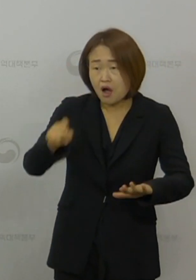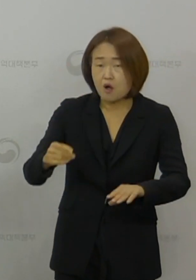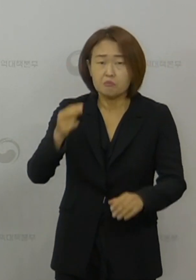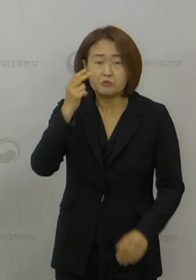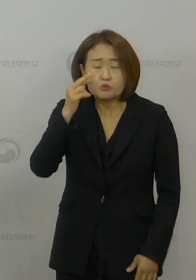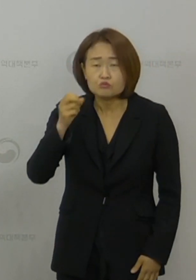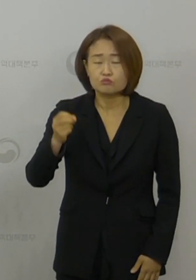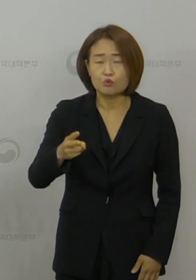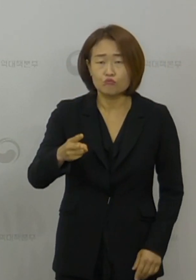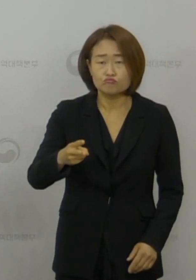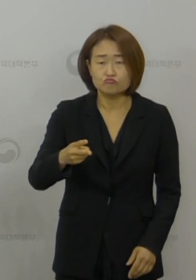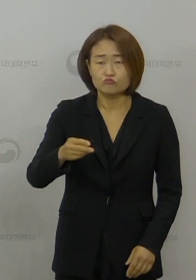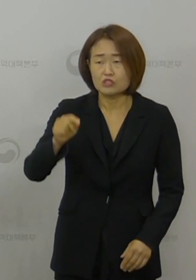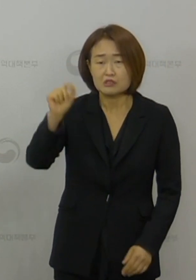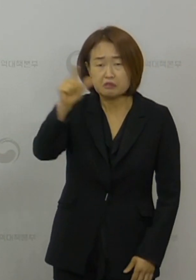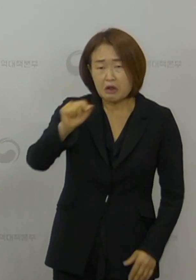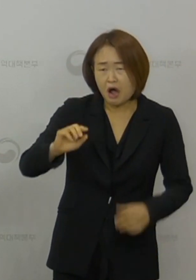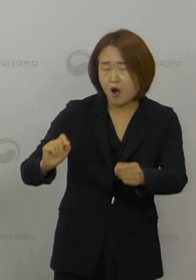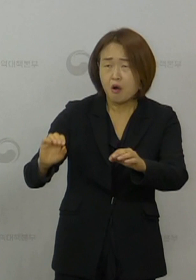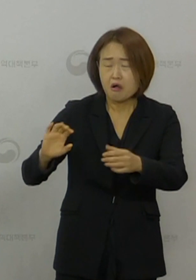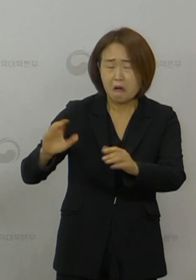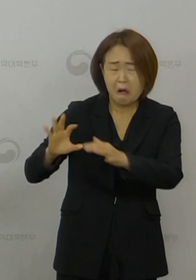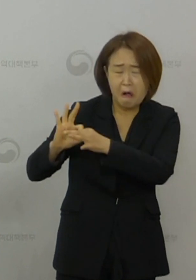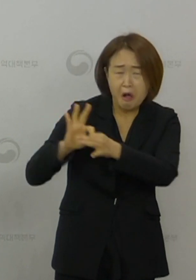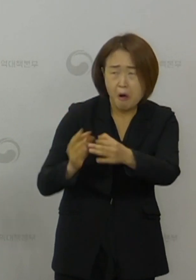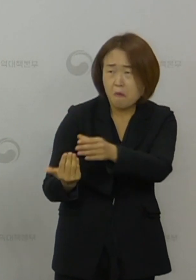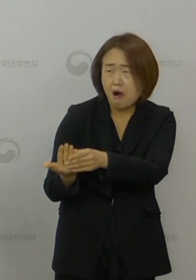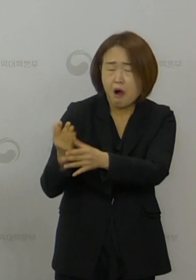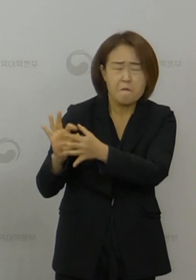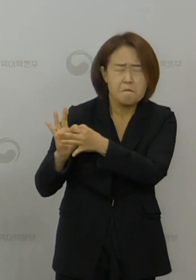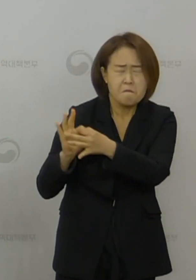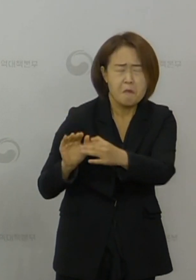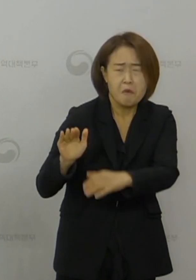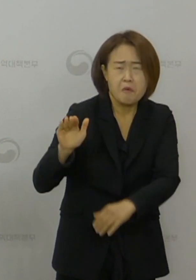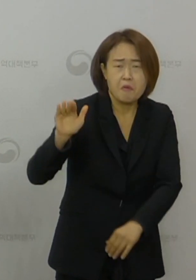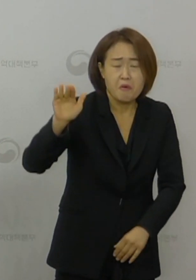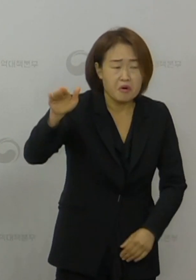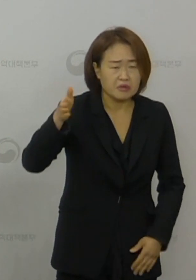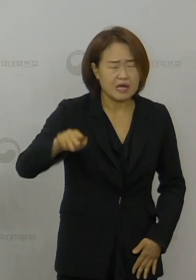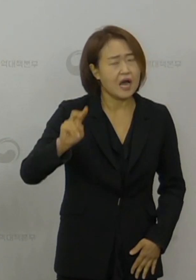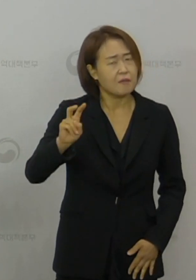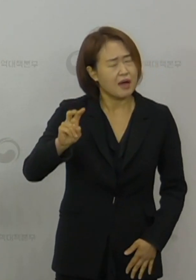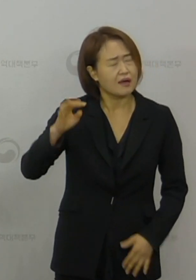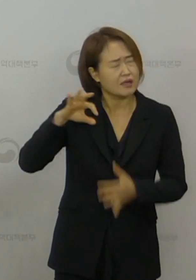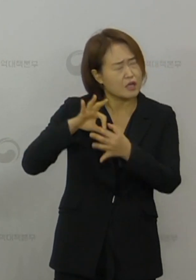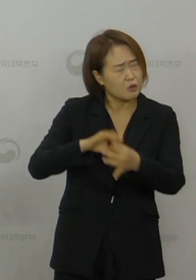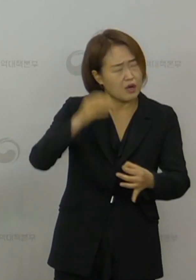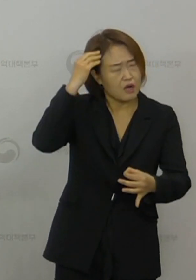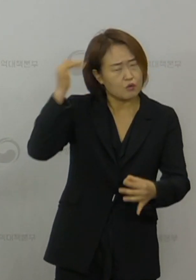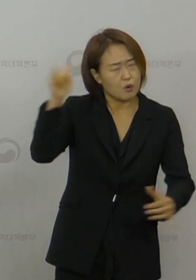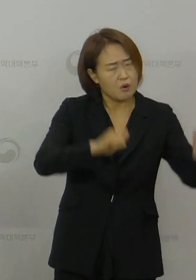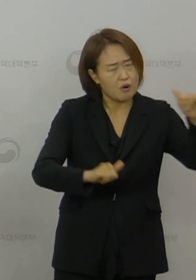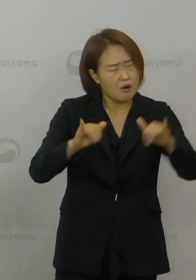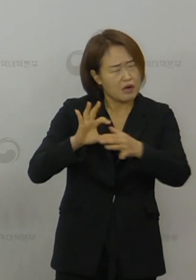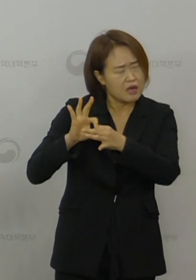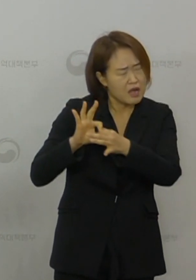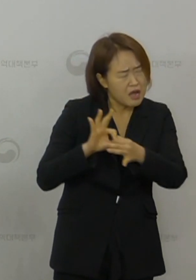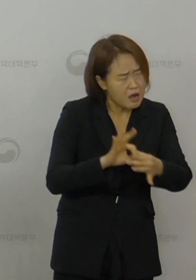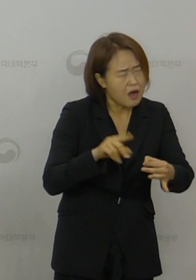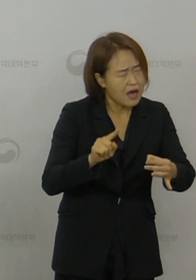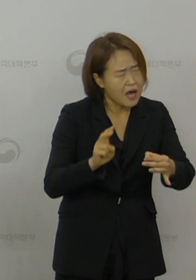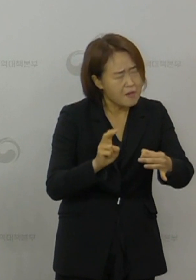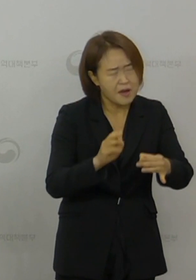중가 추세를 보이고 있는데 국내 유입 가능성이 상당 기간 지속될 것으로 보인다는 점 등을 근거로 해서